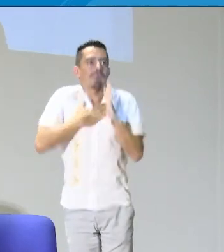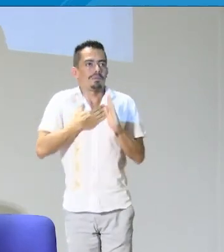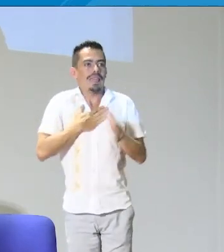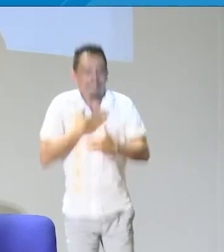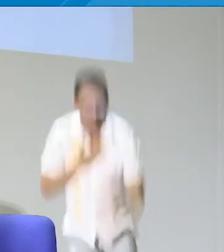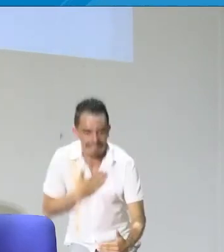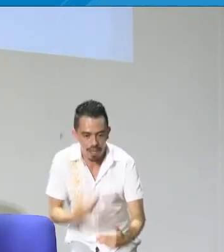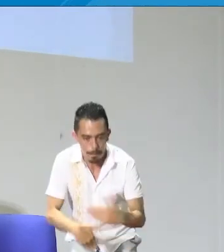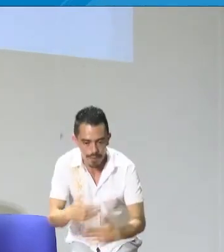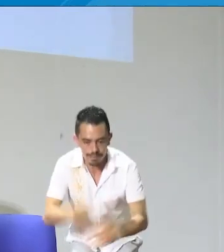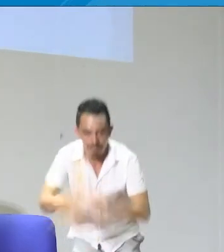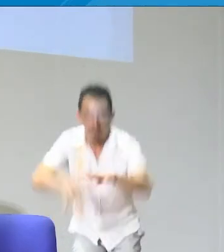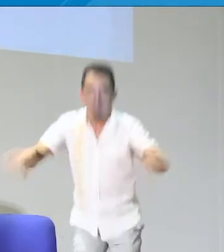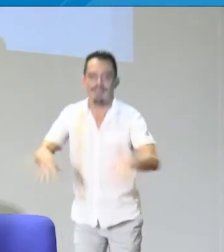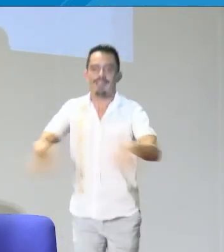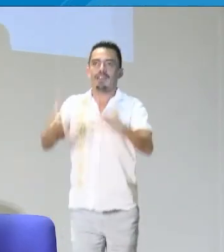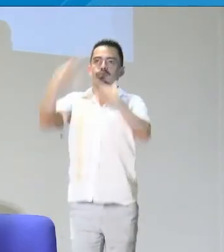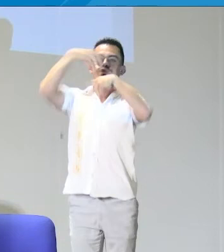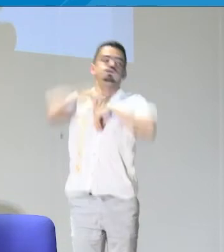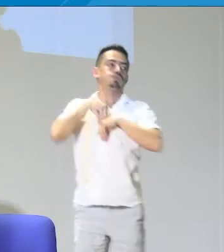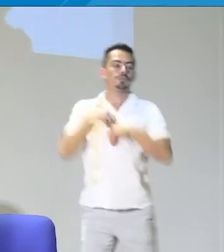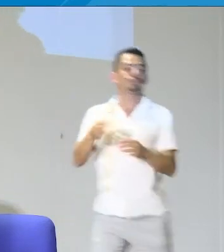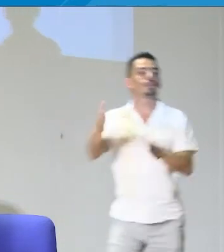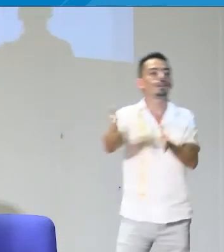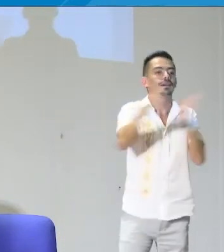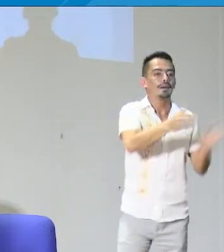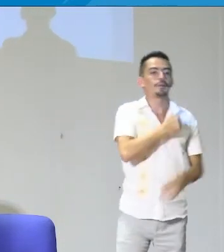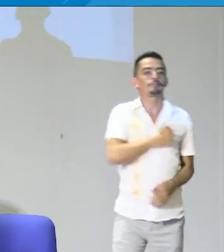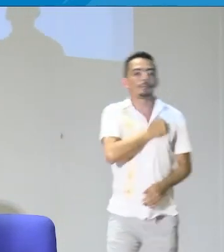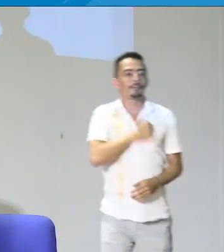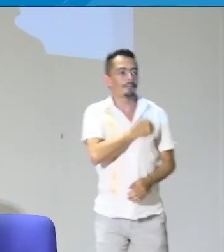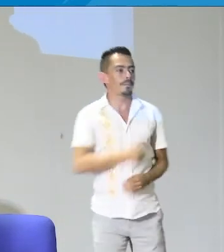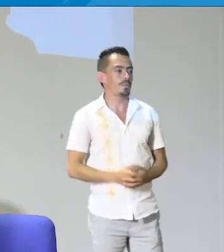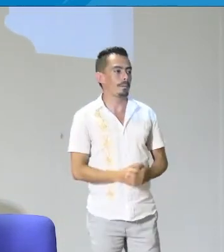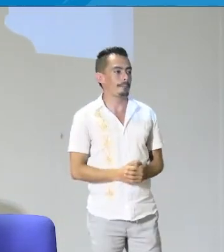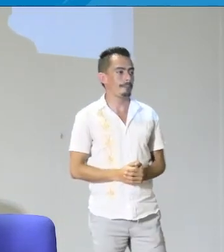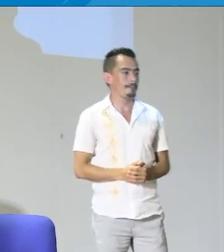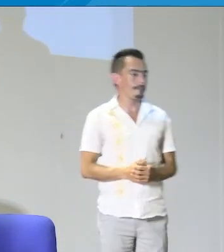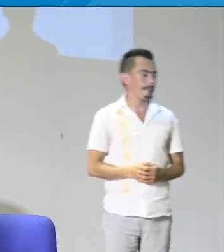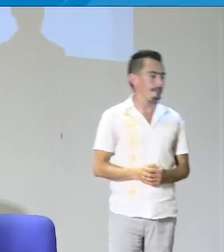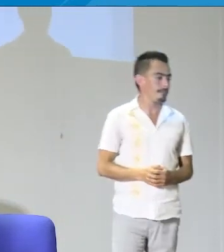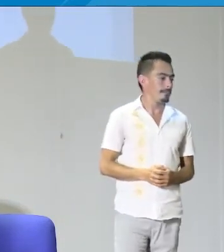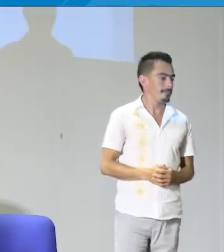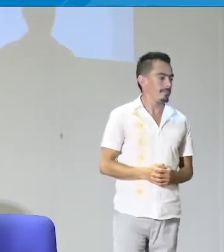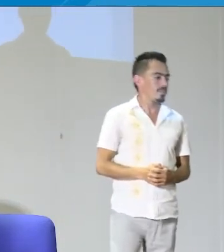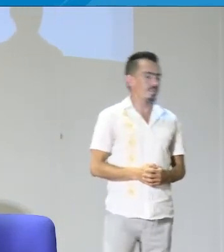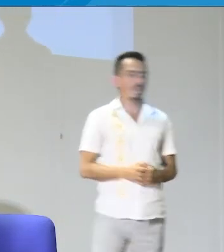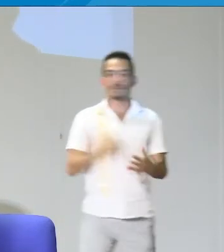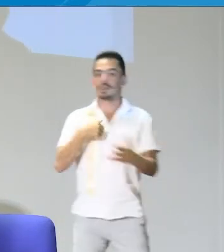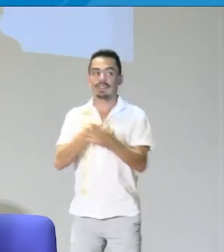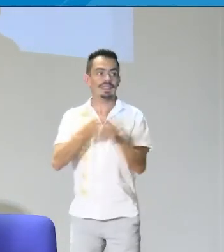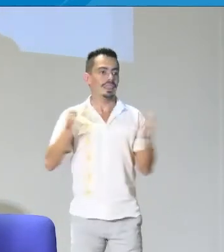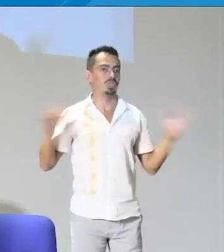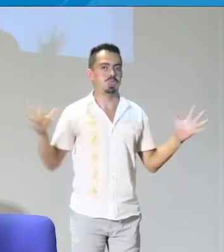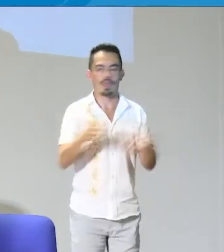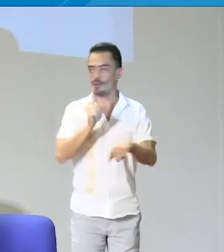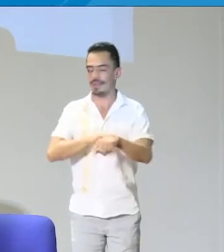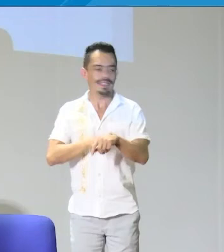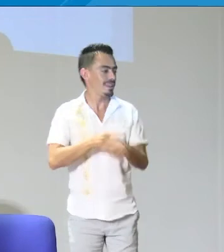donde el niño siempre se está preguntando, ¿quién soy yo? ¿Cómo me construyo? Y esas actividades que tiene que liderar el modelo lingüístico deberían